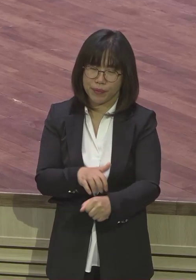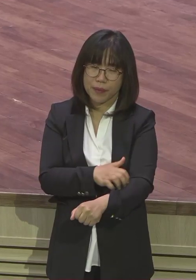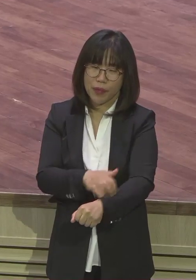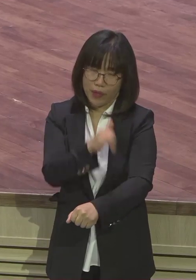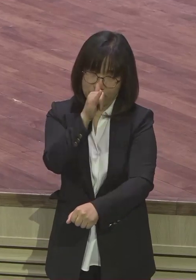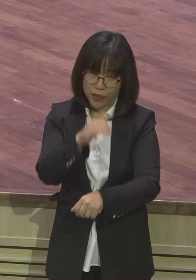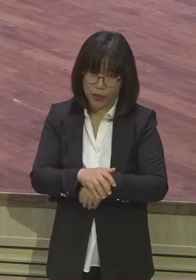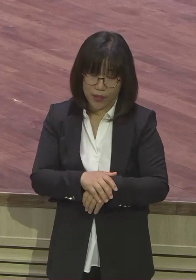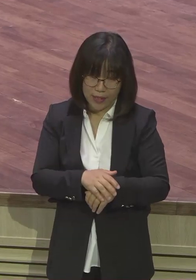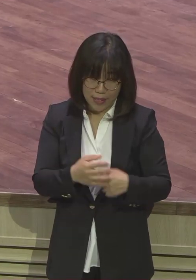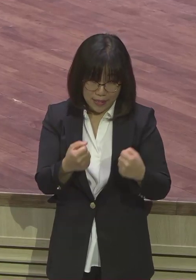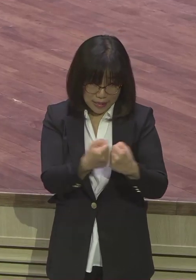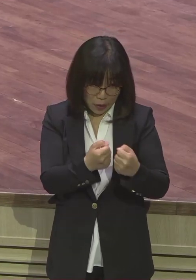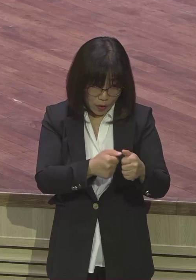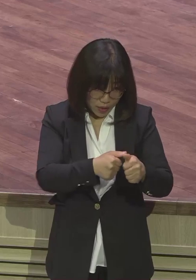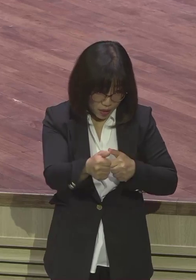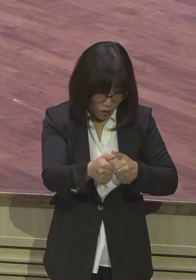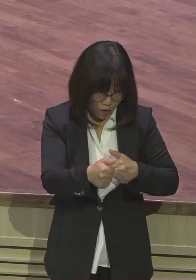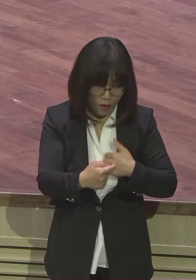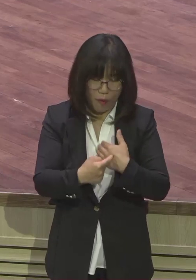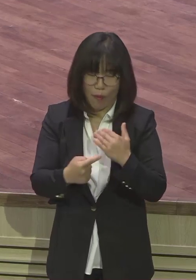싸우지 않고 이길 수 있다면 그것이 최선이다.